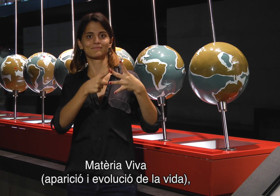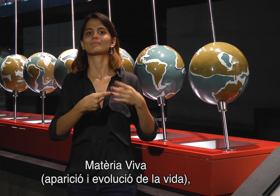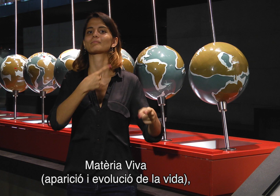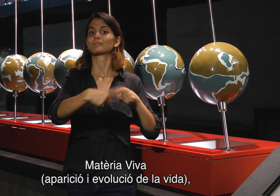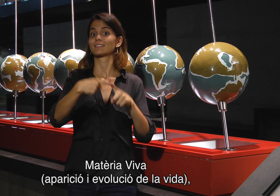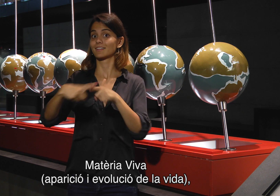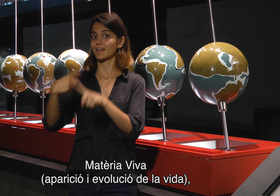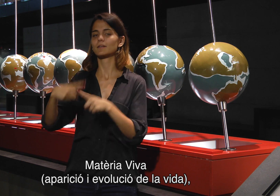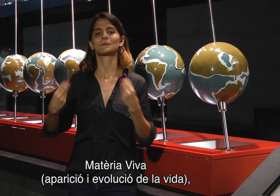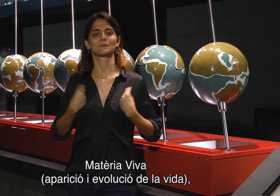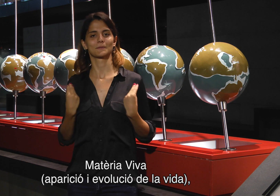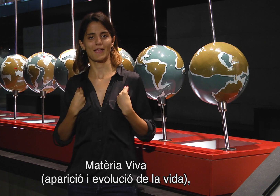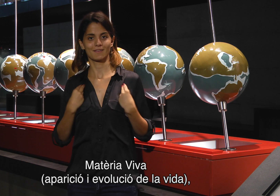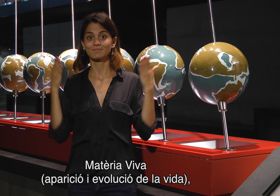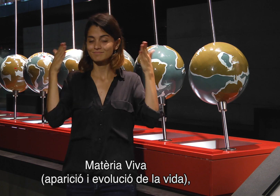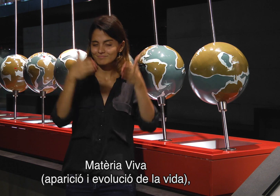aparició i evolució de la vida